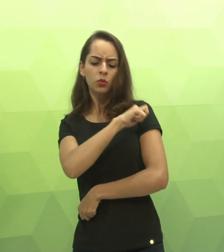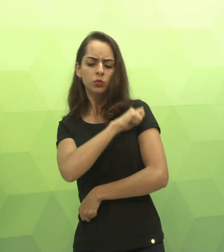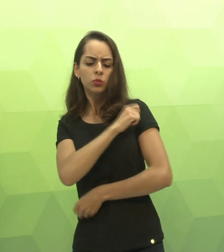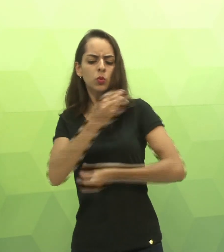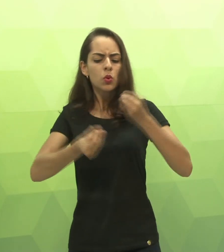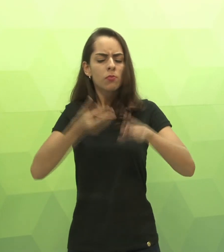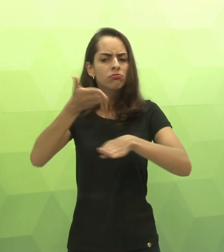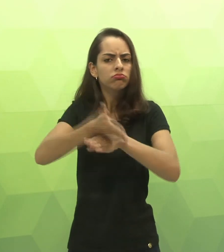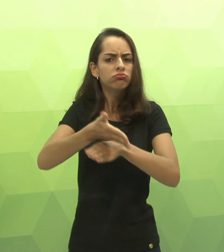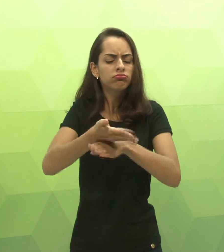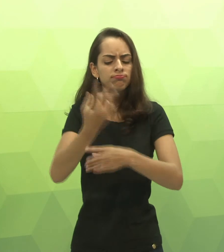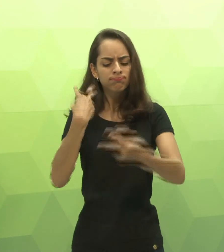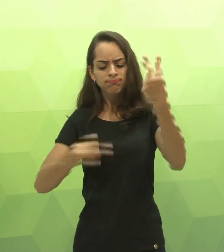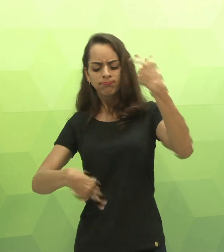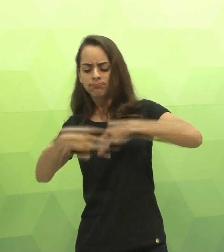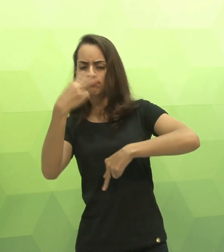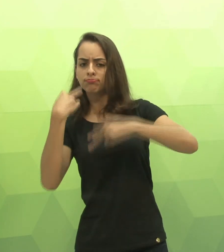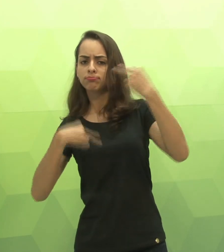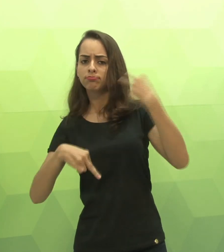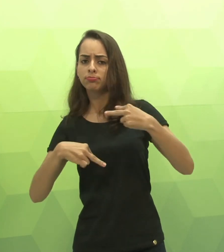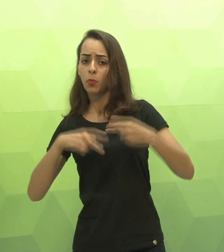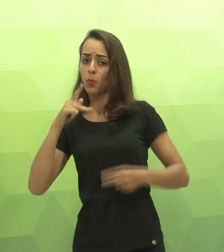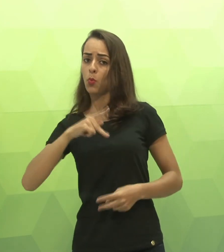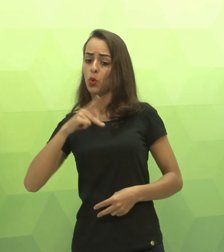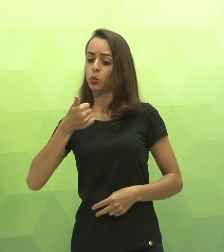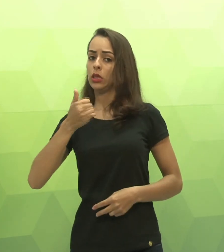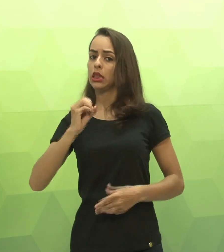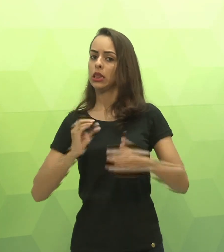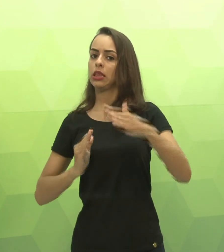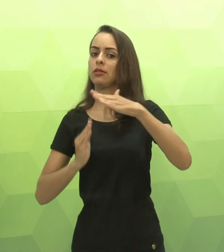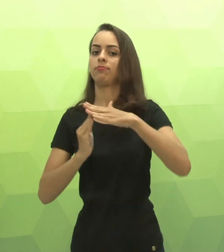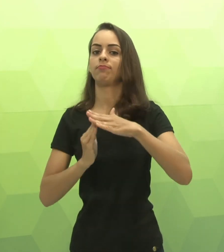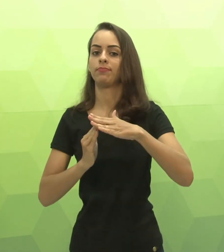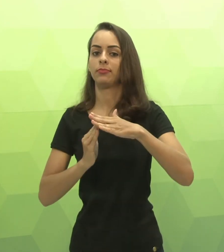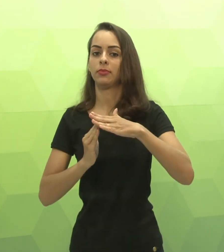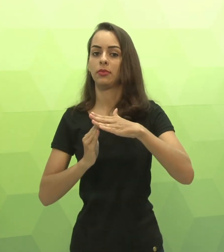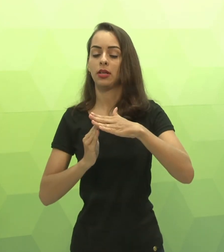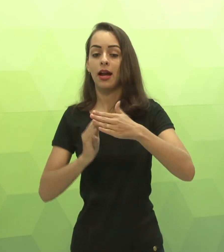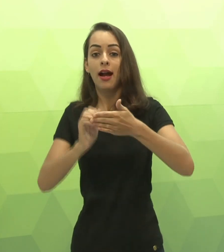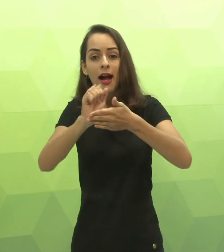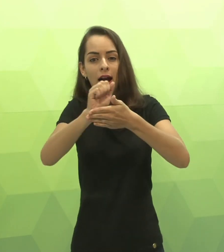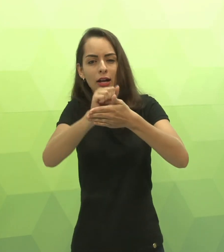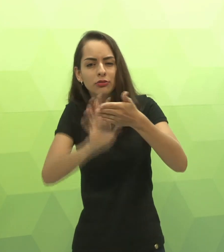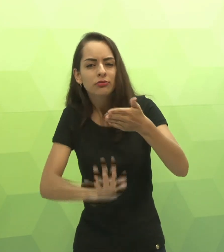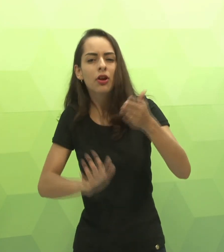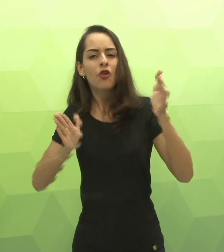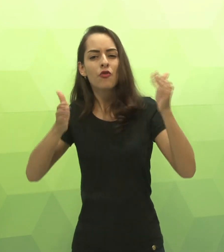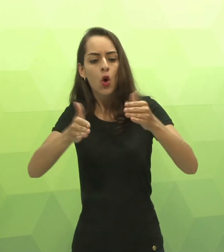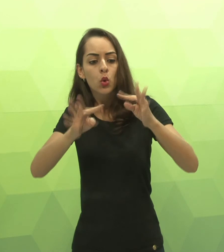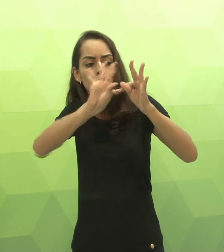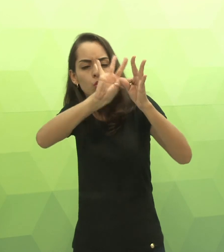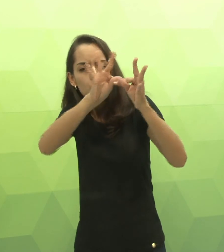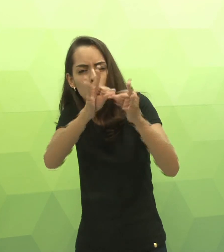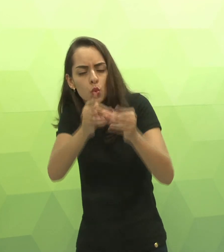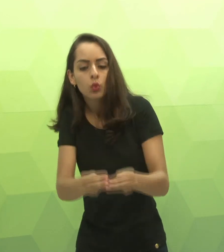aluno, como está a sua participação, e terá 10 pontos para se avaliar. No total, temos de